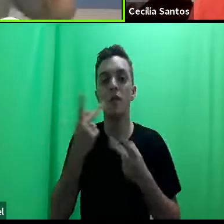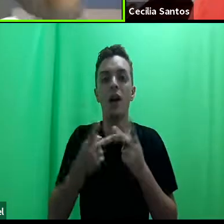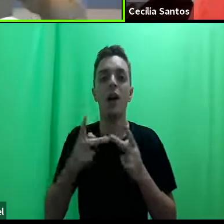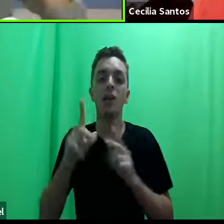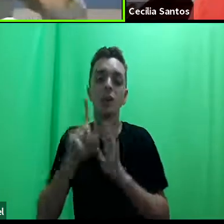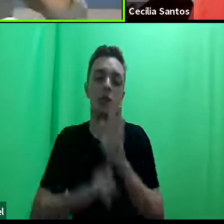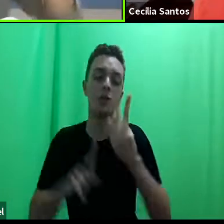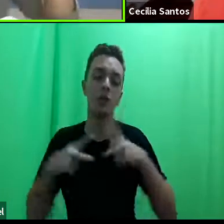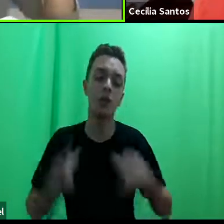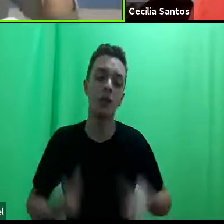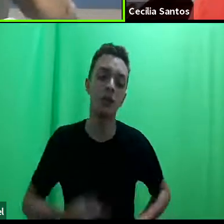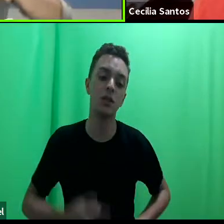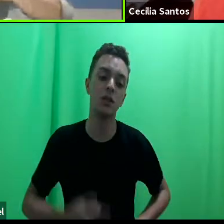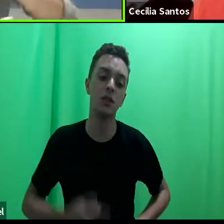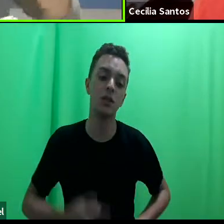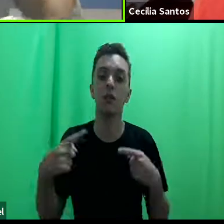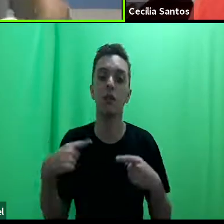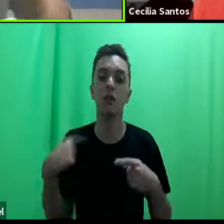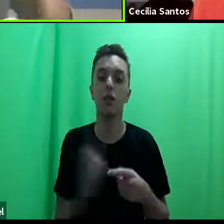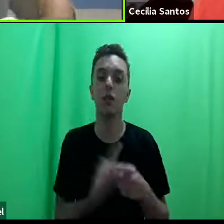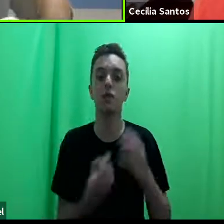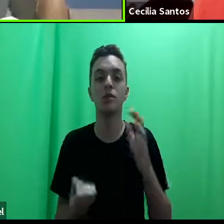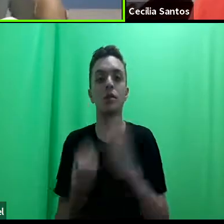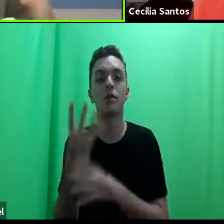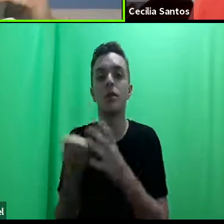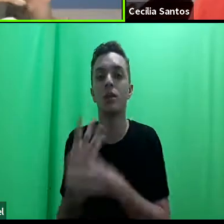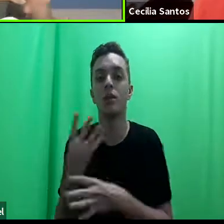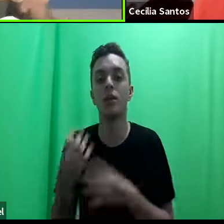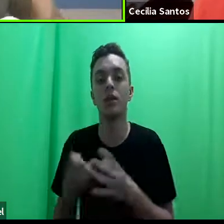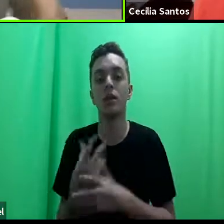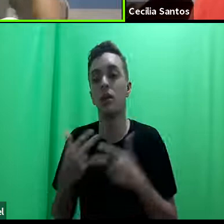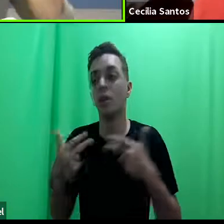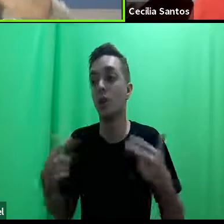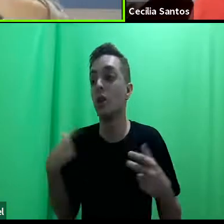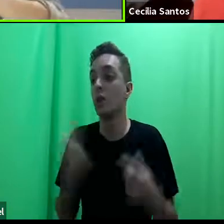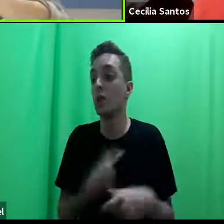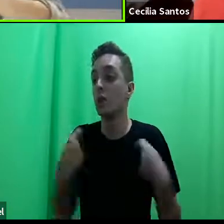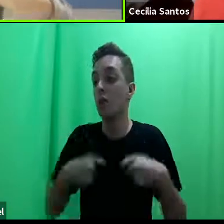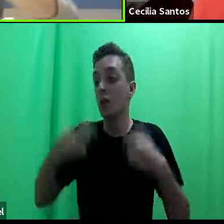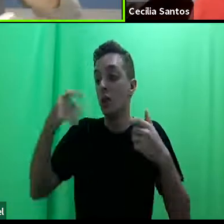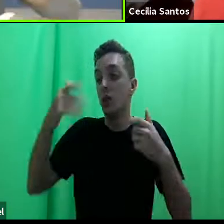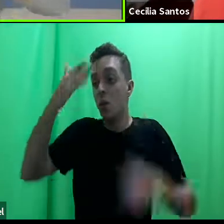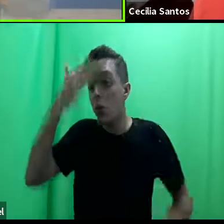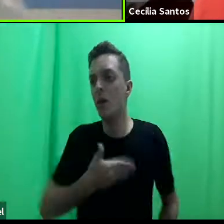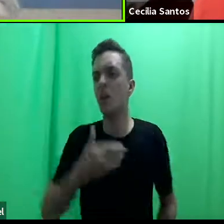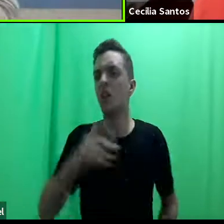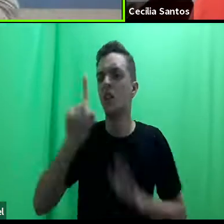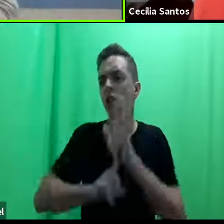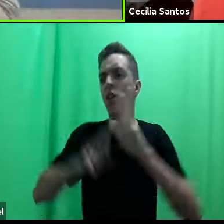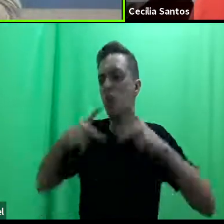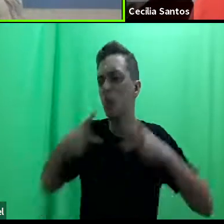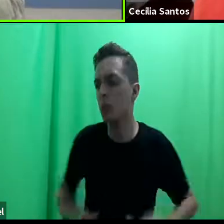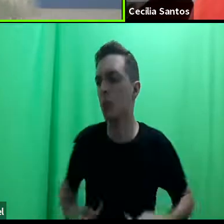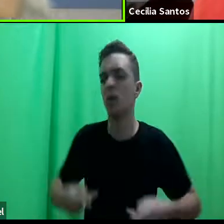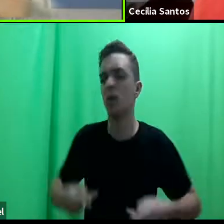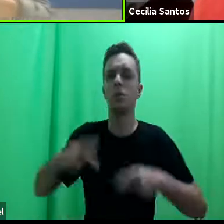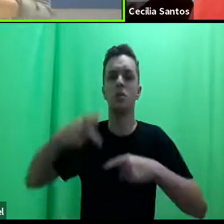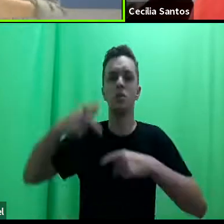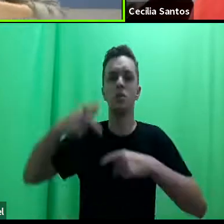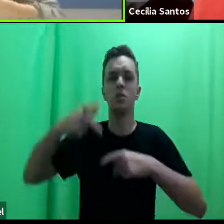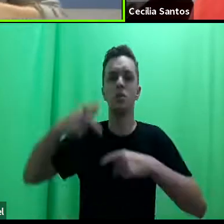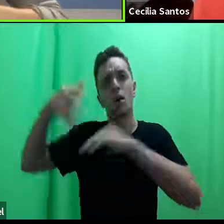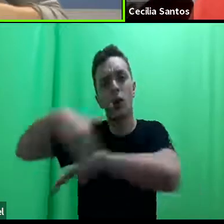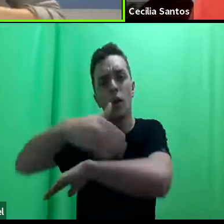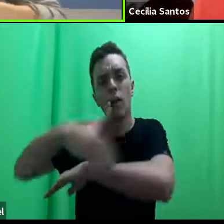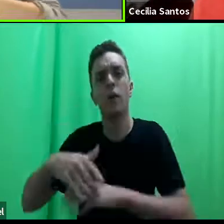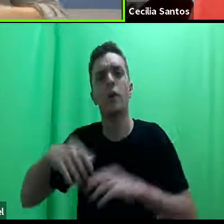a gente constrói caixas, e de repente a gente tem que provar que os direitos das mulheres são direitos humanos, e das pessoas em situação de rua, e das pessoas encarceradas, e